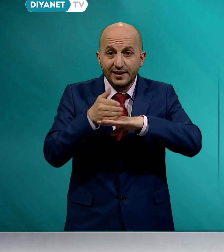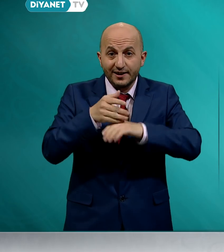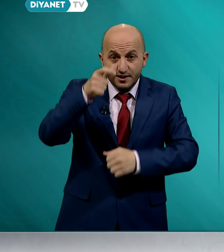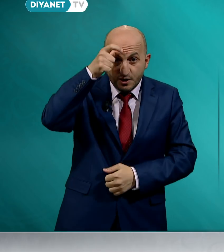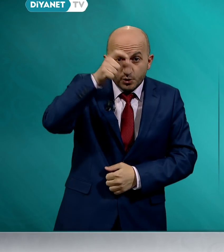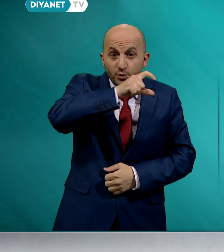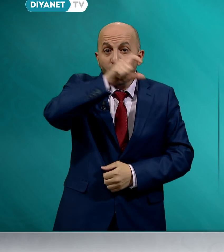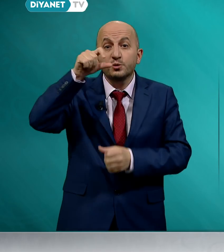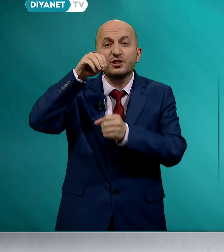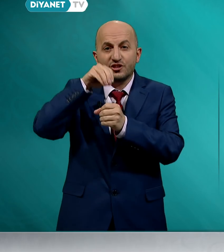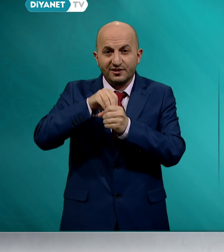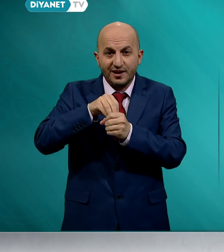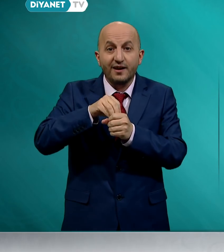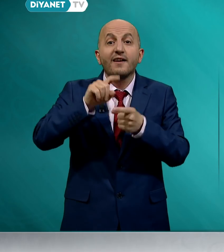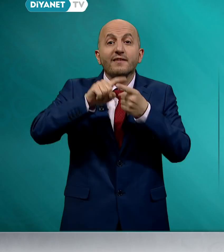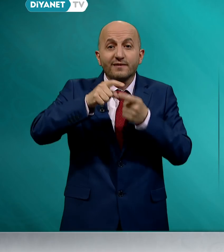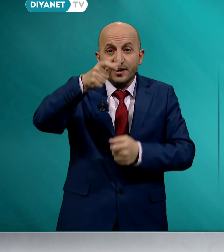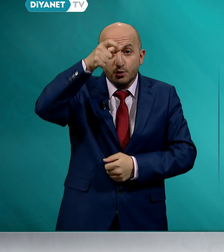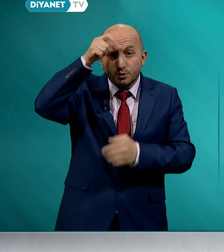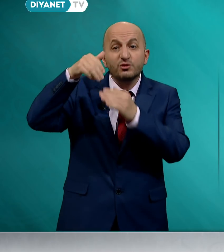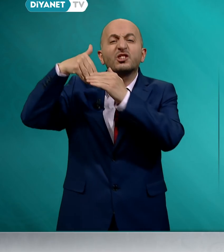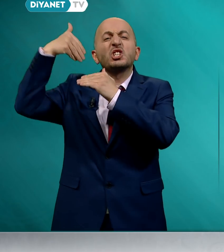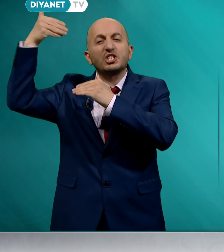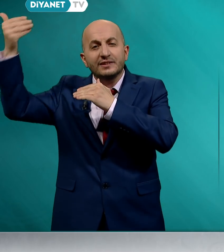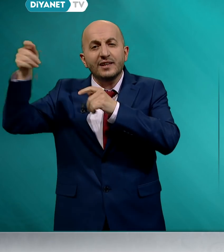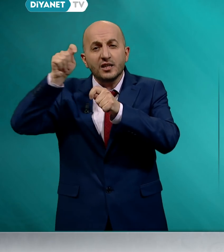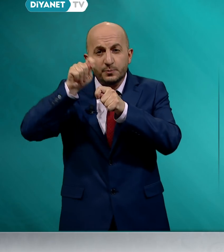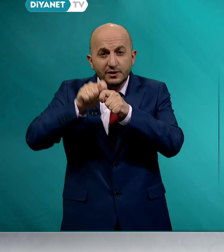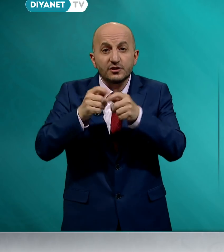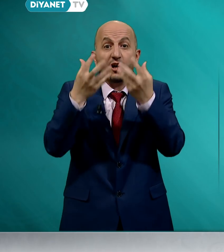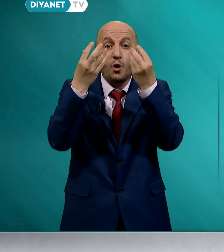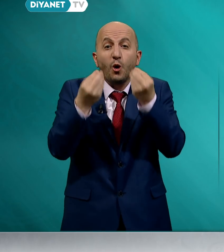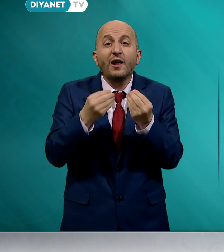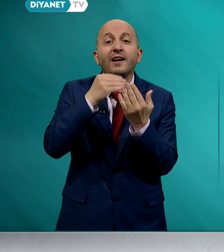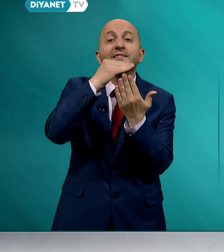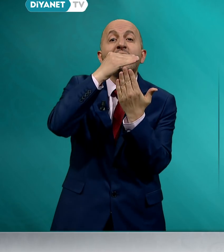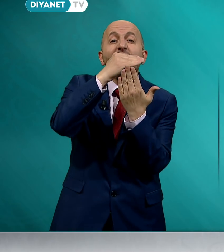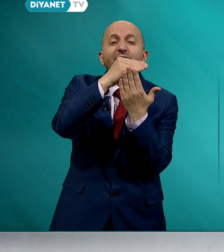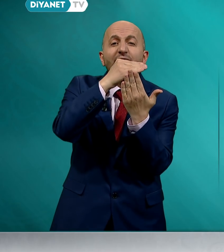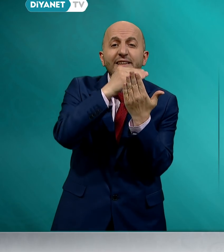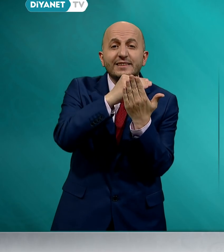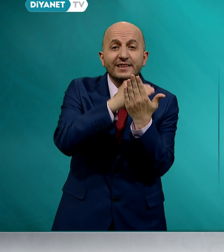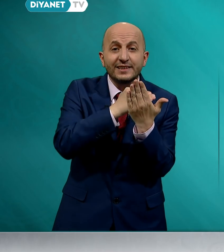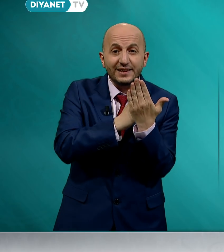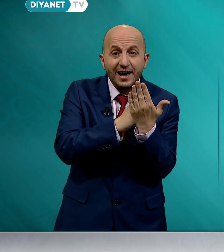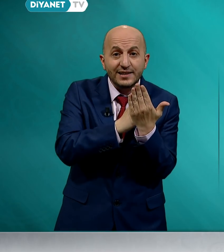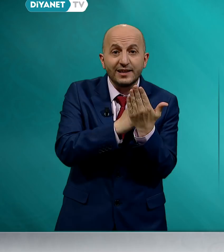yurt içinde ve yurt dışında yapılacak olan etkinliklerle